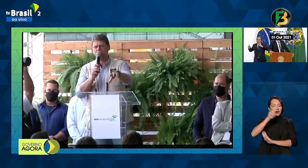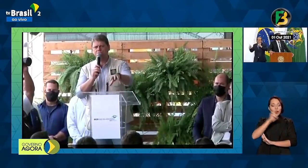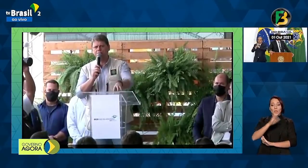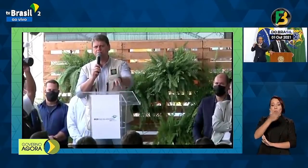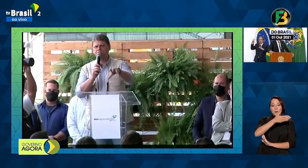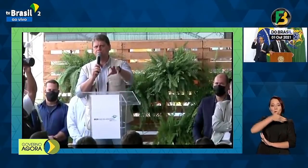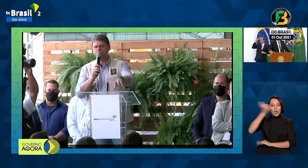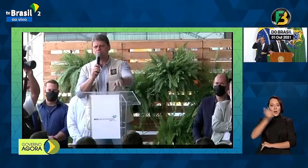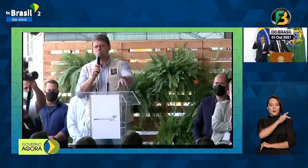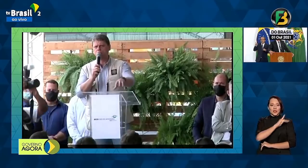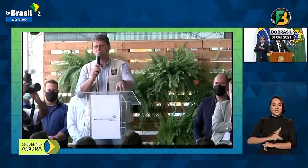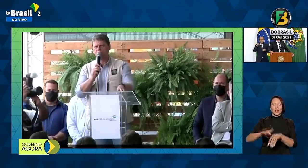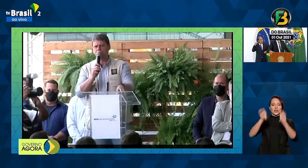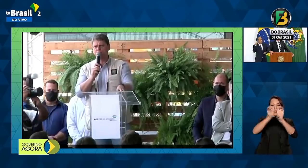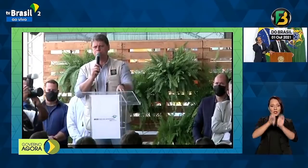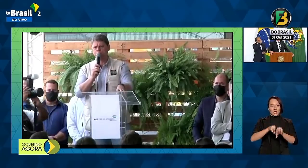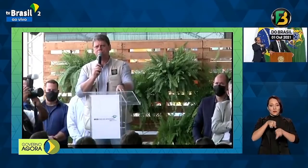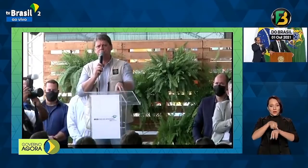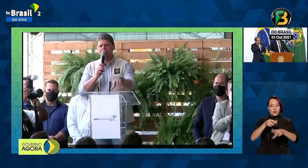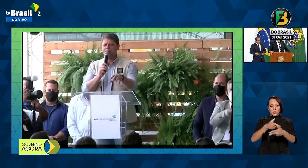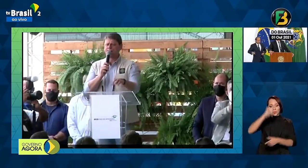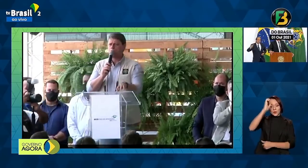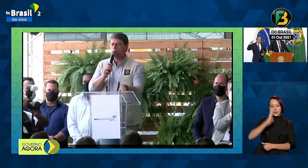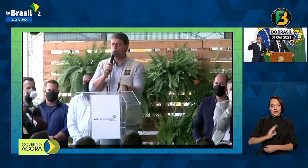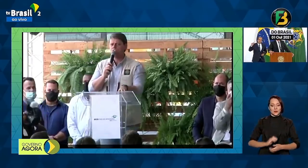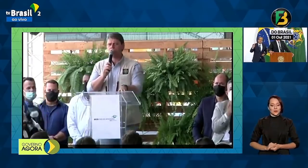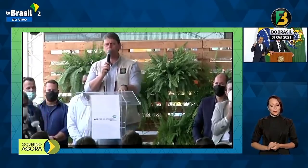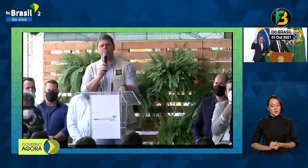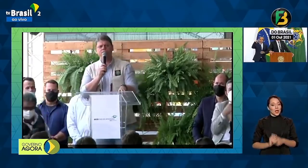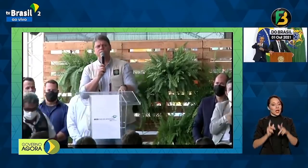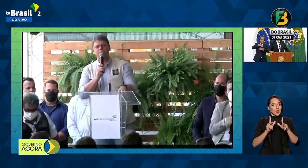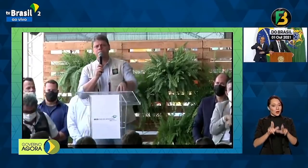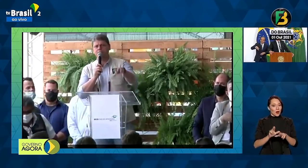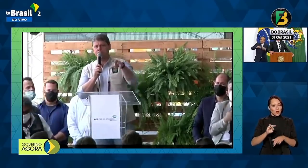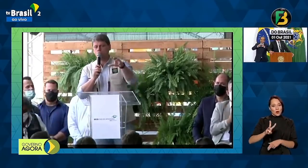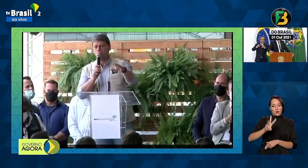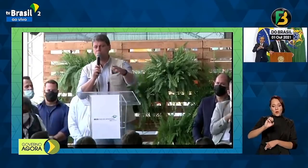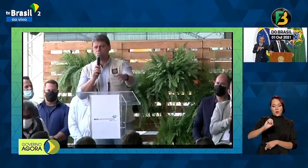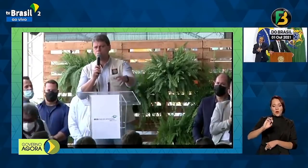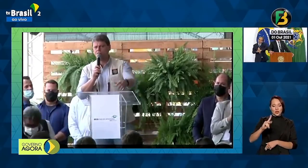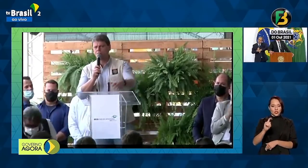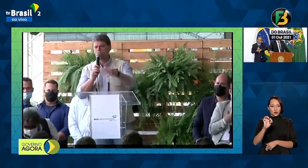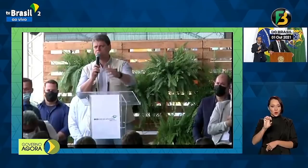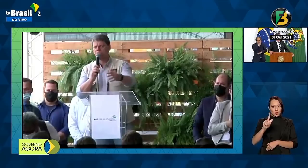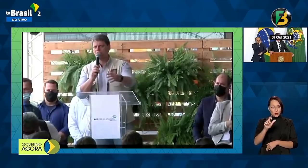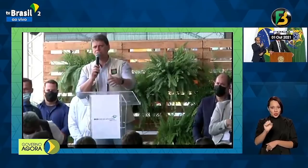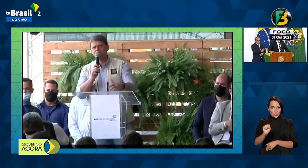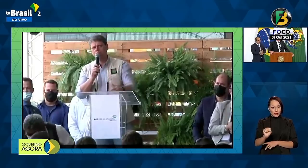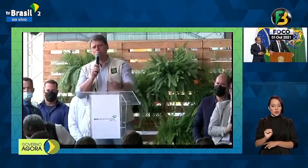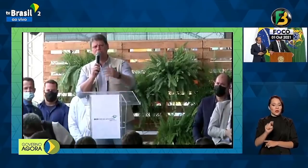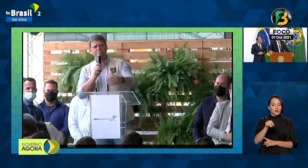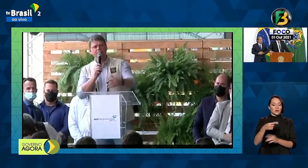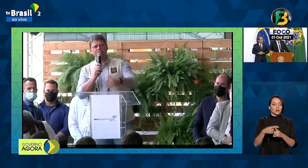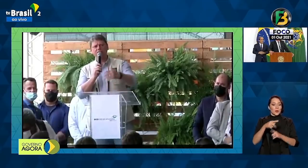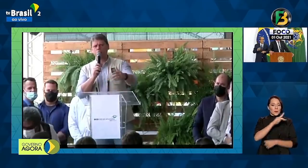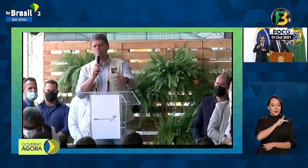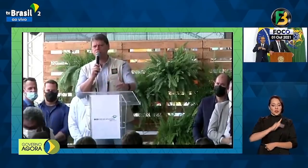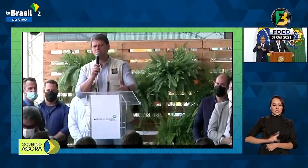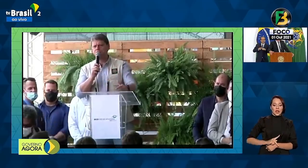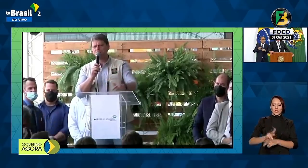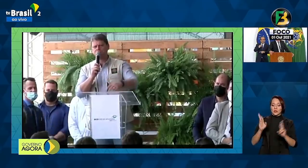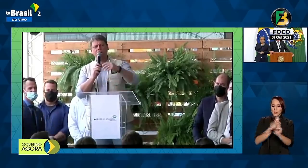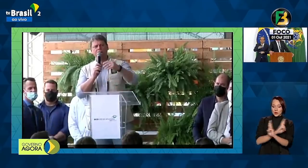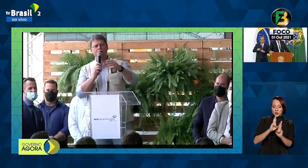melhor presidente da infraestrutura do Brasil. Assim como o Washington Luiz entrou para a história por ser o presidente das